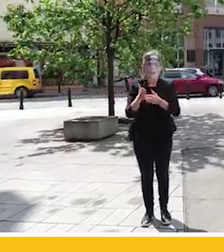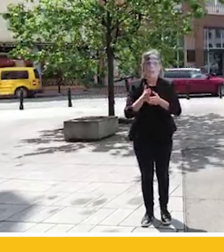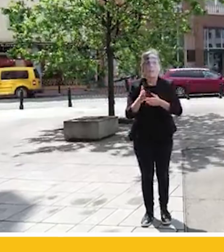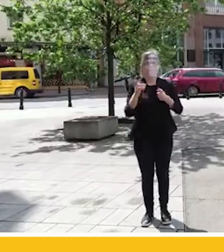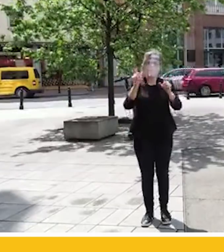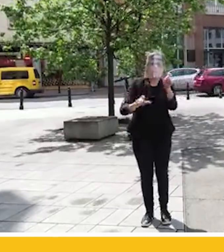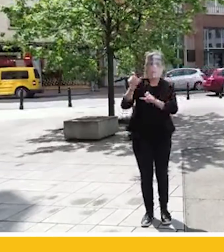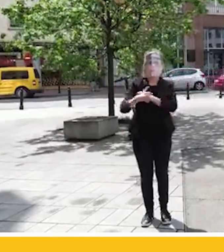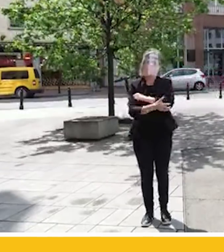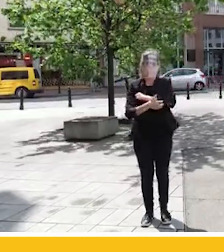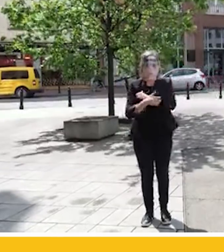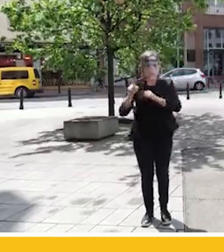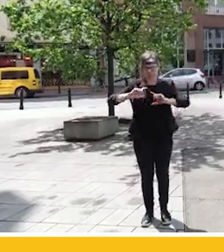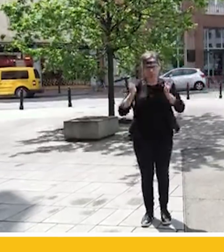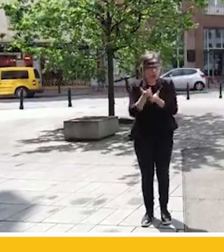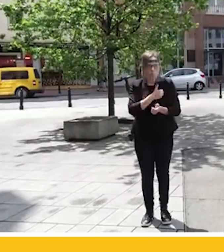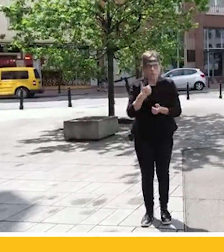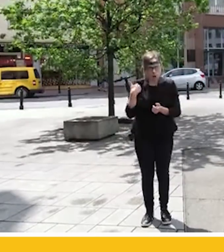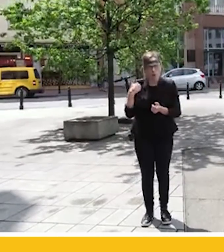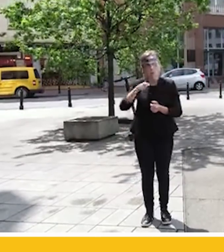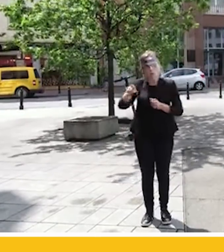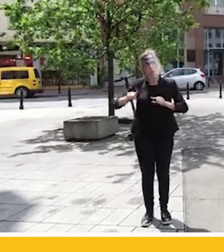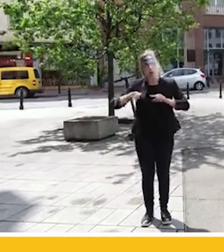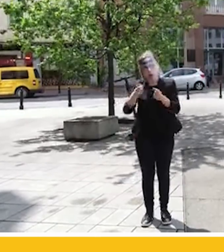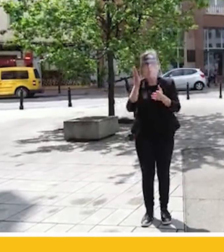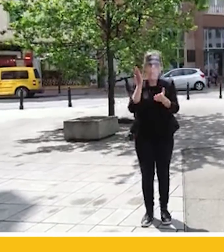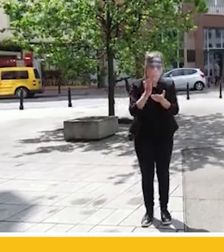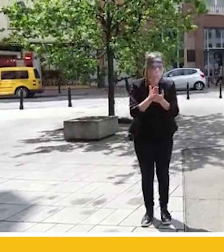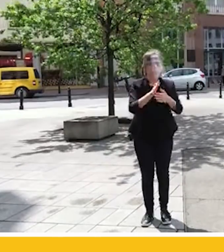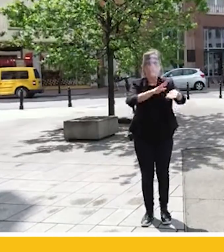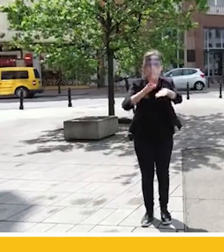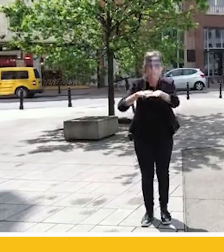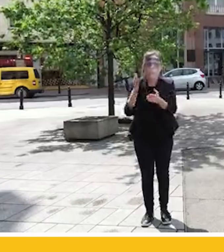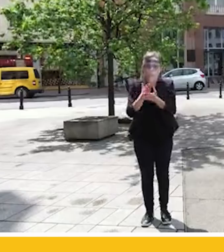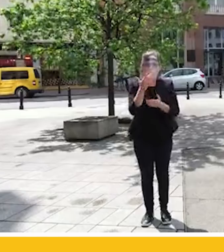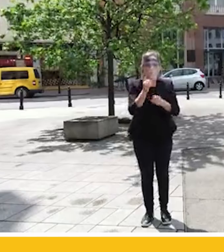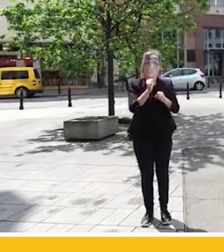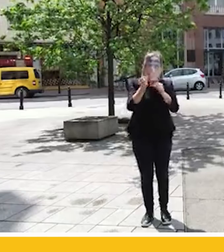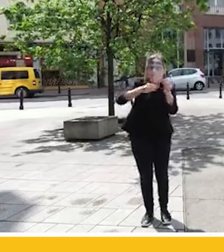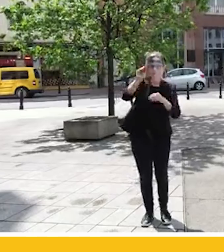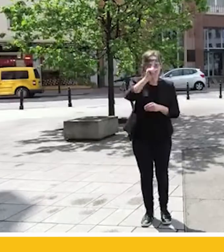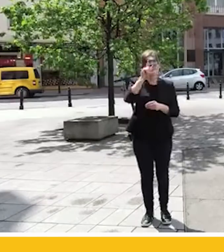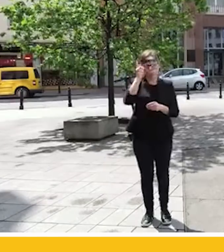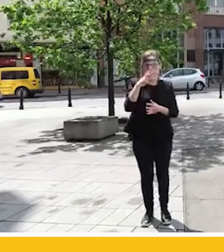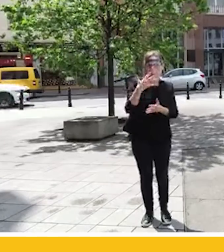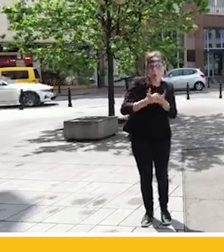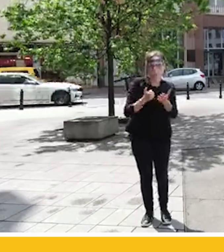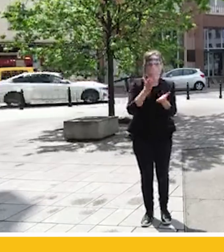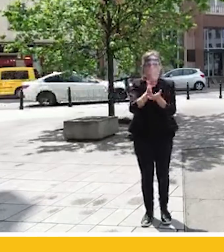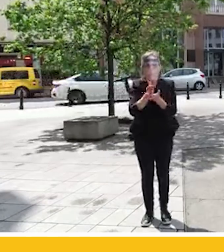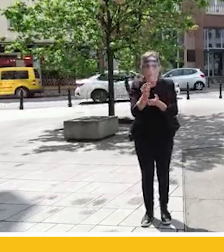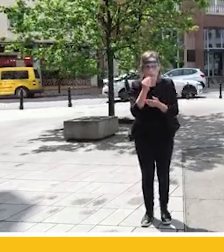Polsce apelują i mówią już o wzroście liczby osób korzystających z pomocy